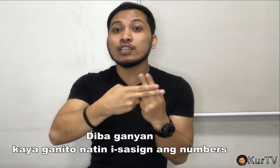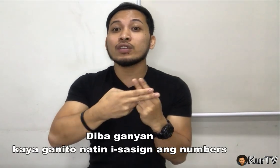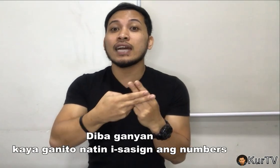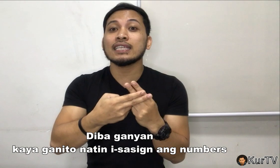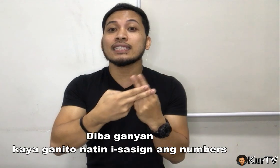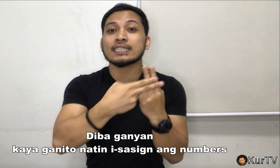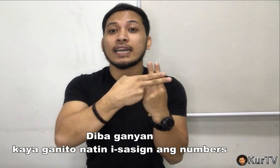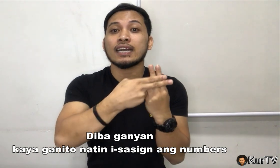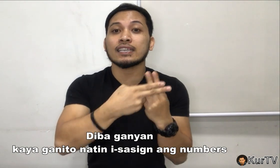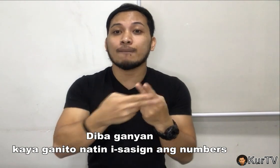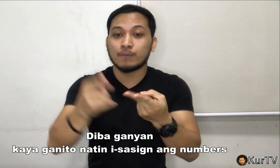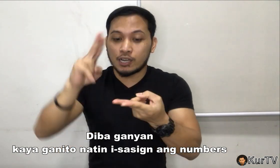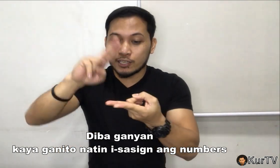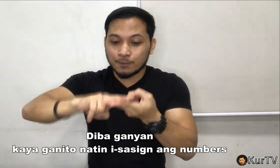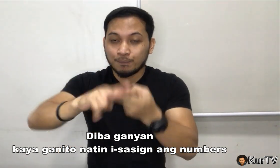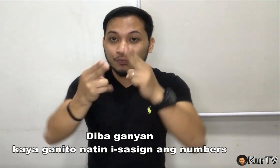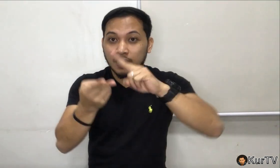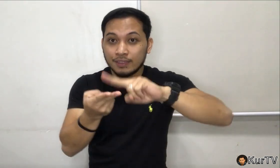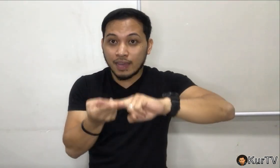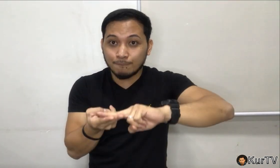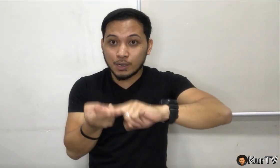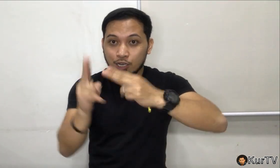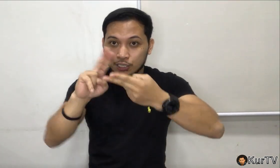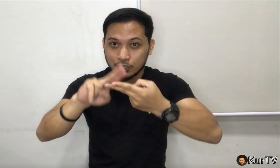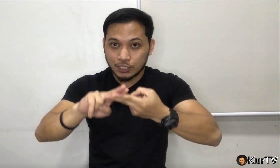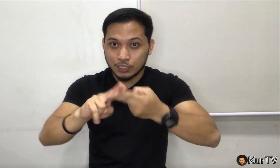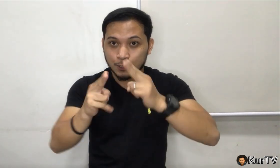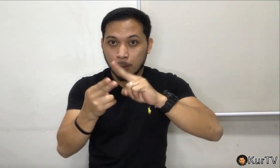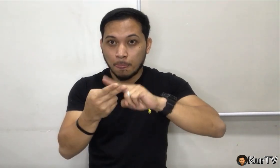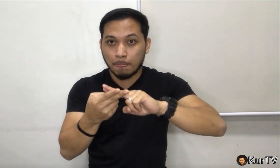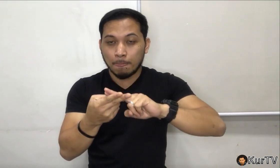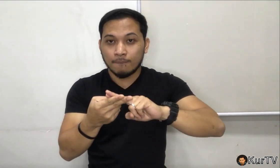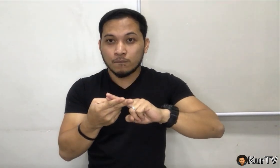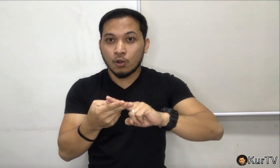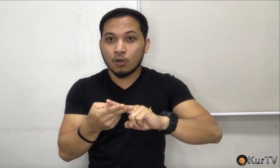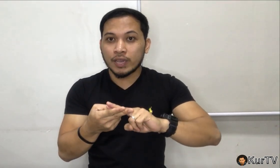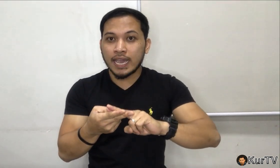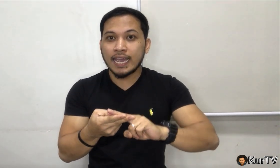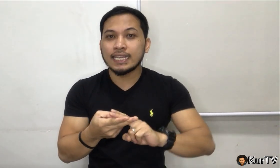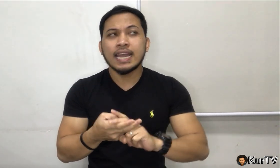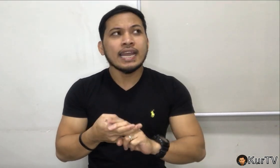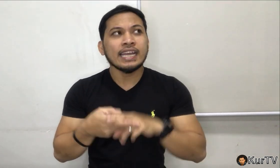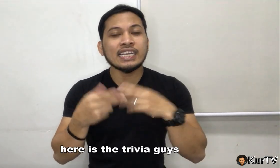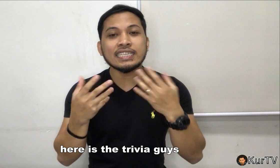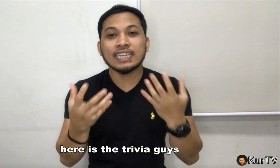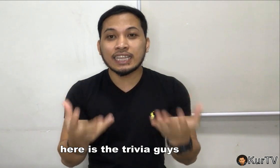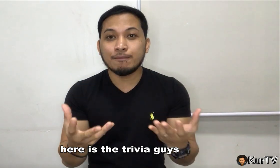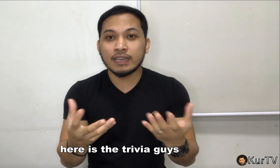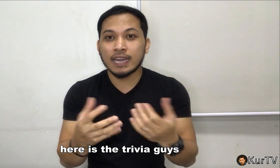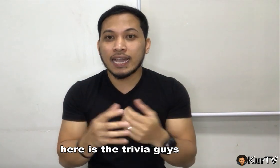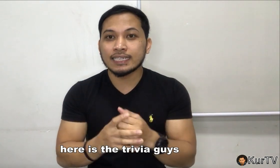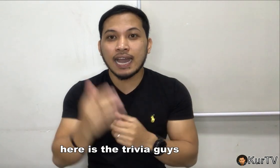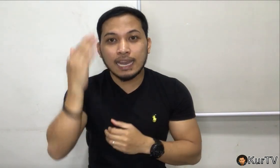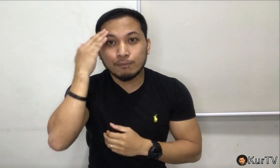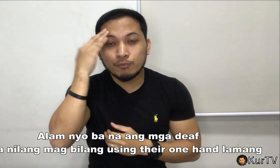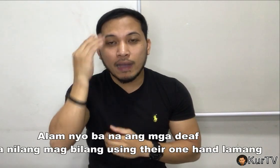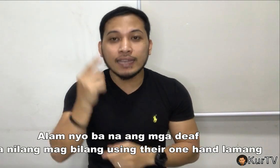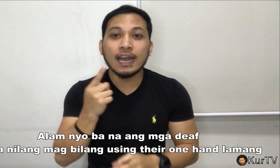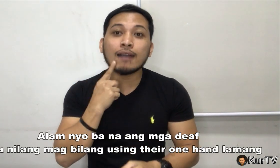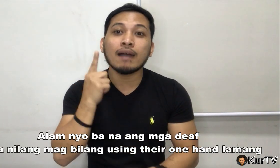ganito natin isasign ang numbers. Numbers. Okay, and here is the trivia guys. Alam nyo ba na ang